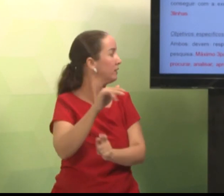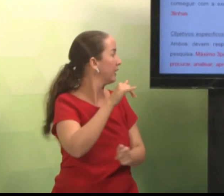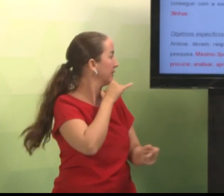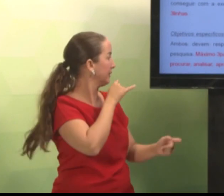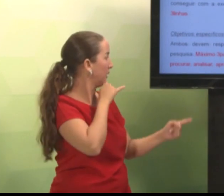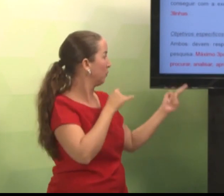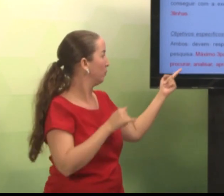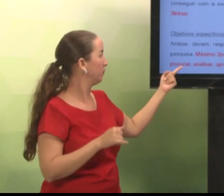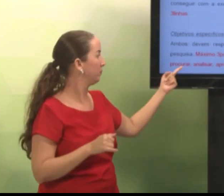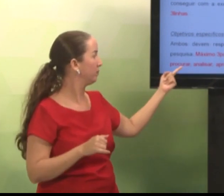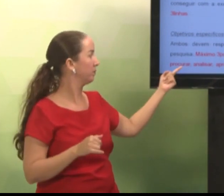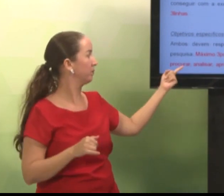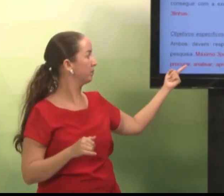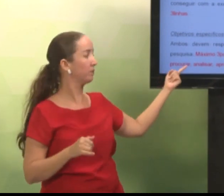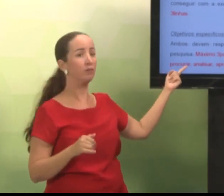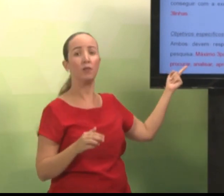Aqui são, no máximo, três.